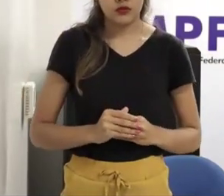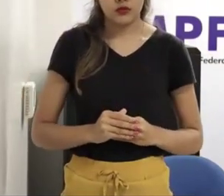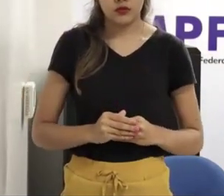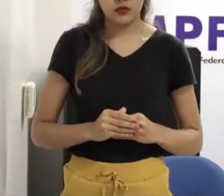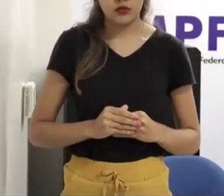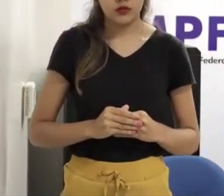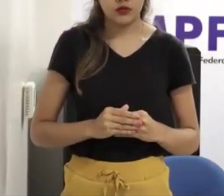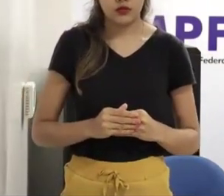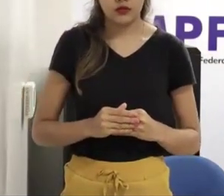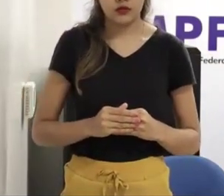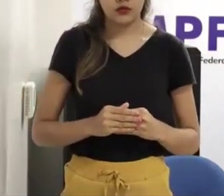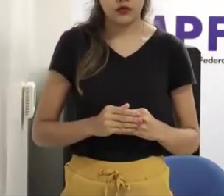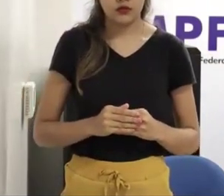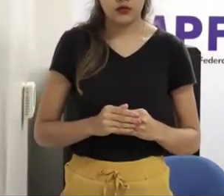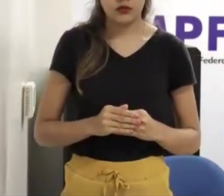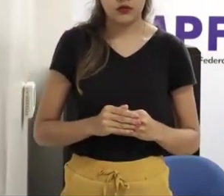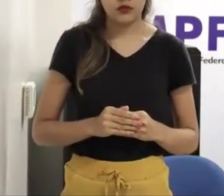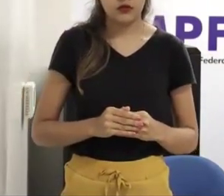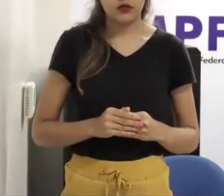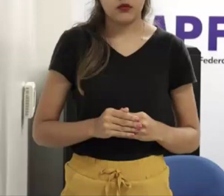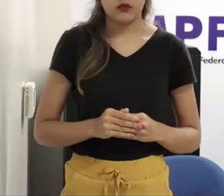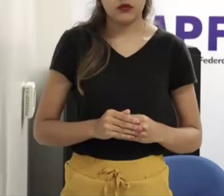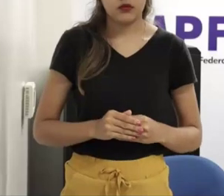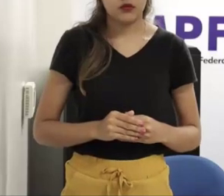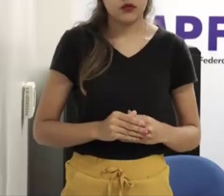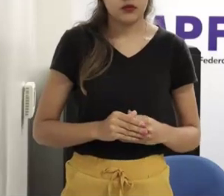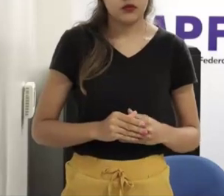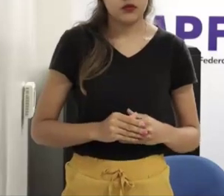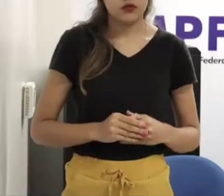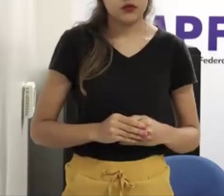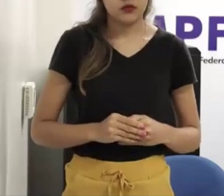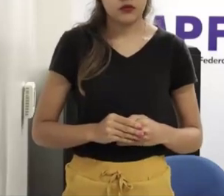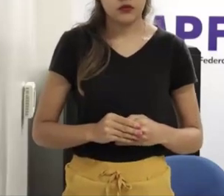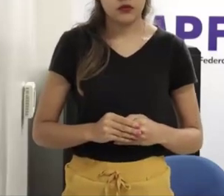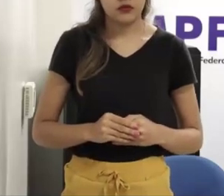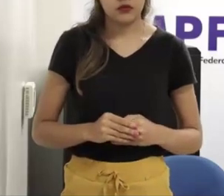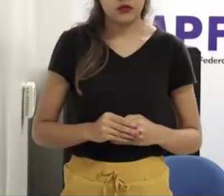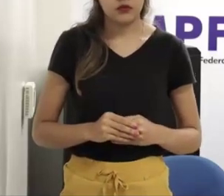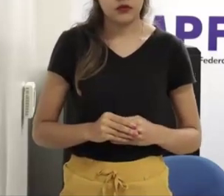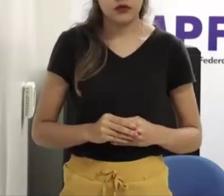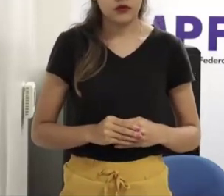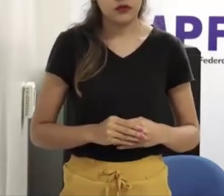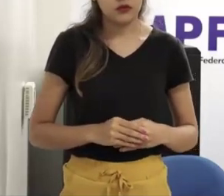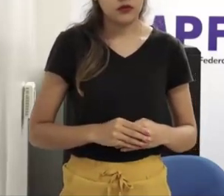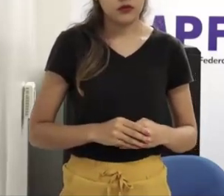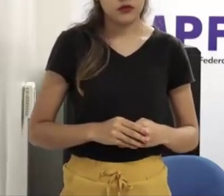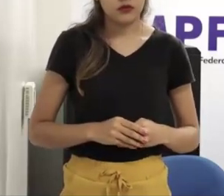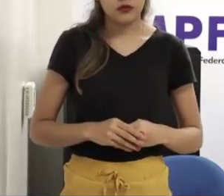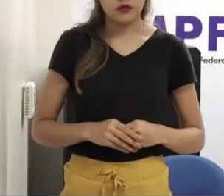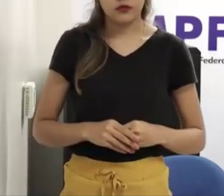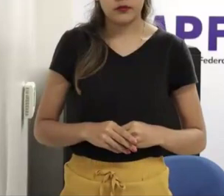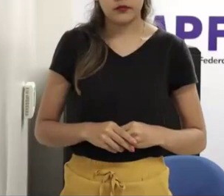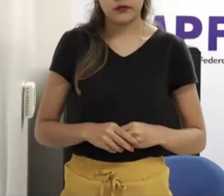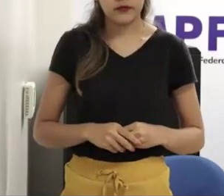com 10, 9, atende um paciente que ele comenta, ele tem agora, tem mais